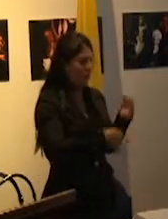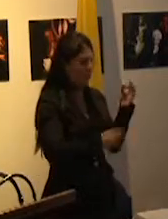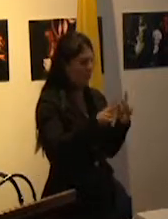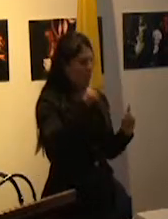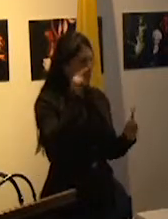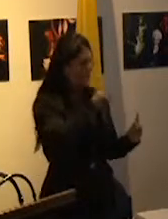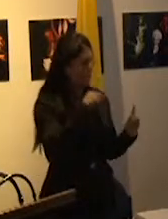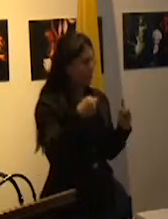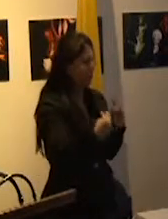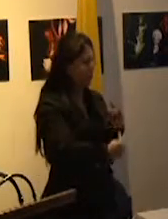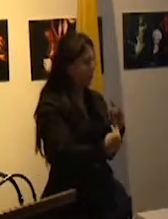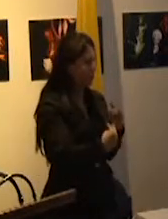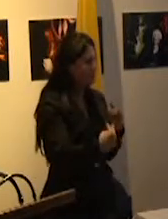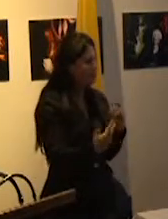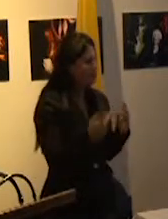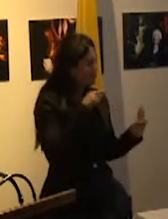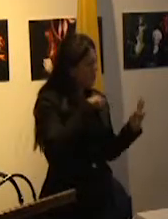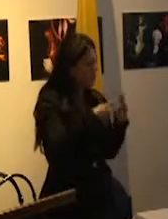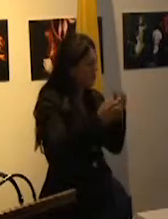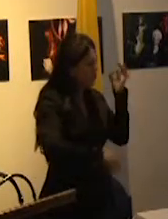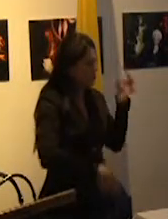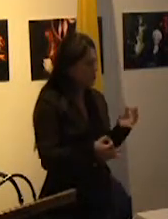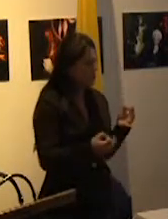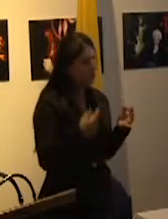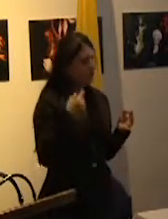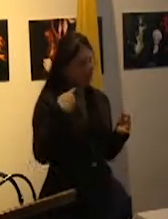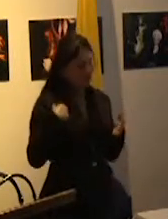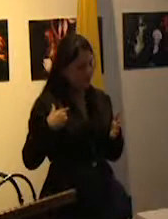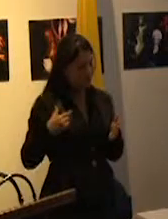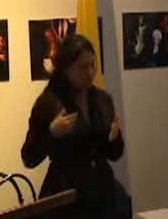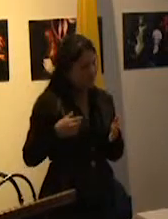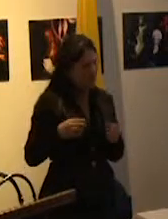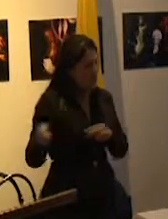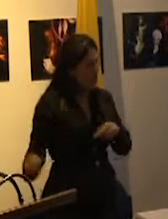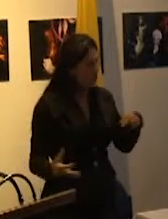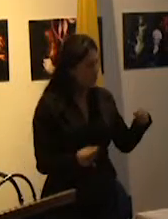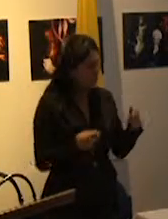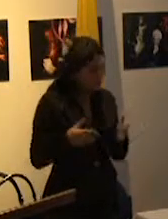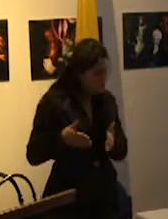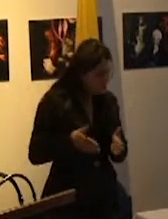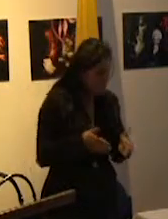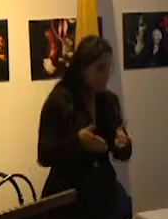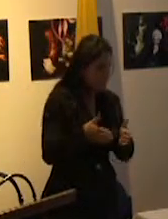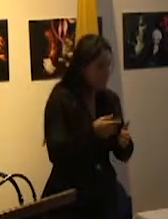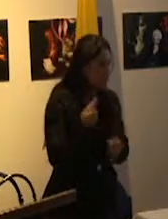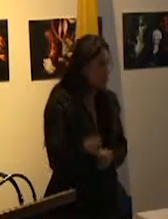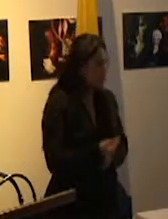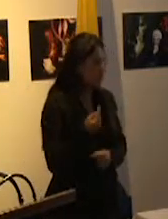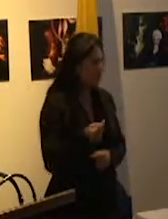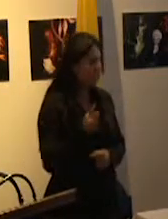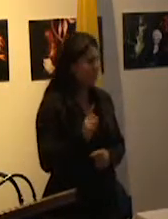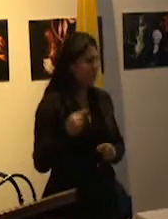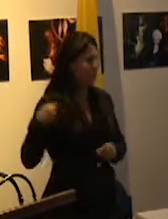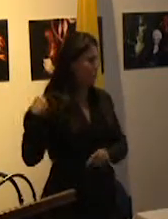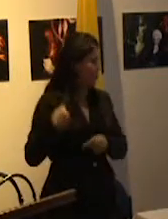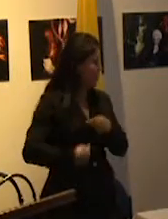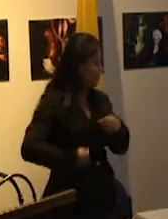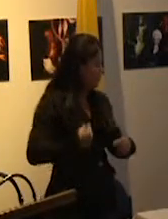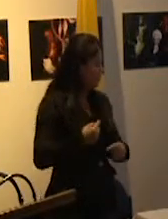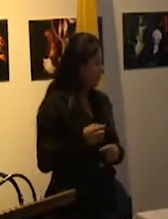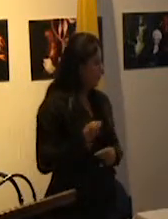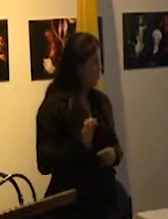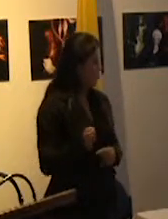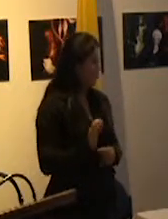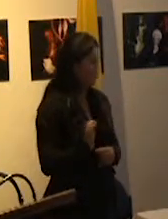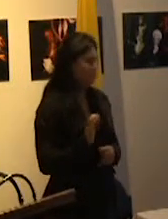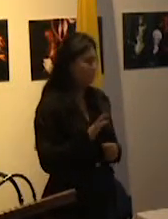esa perspectiva es que haya un trayecto educativo específico en función de una herencia o de una